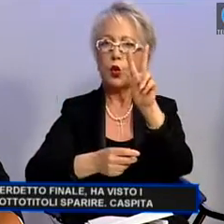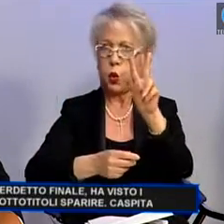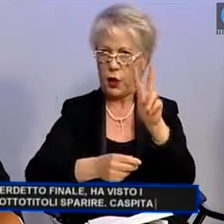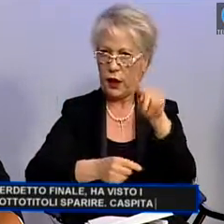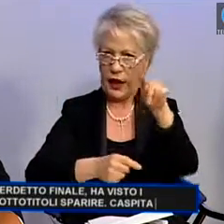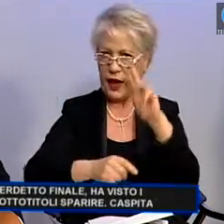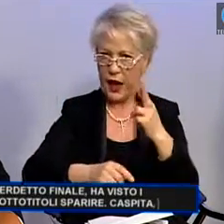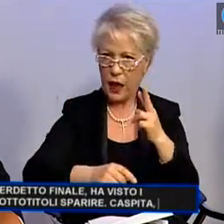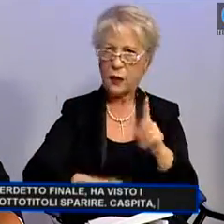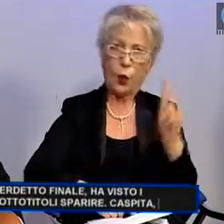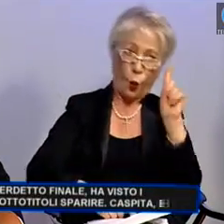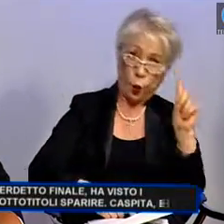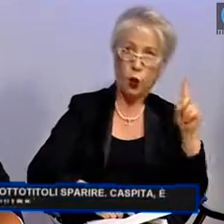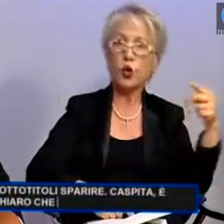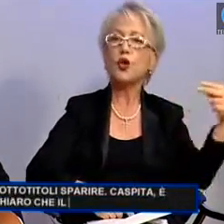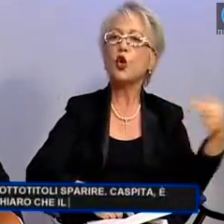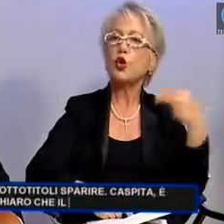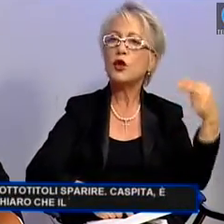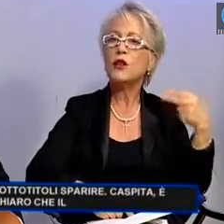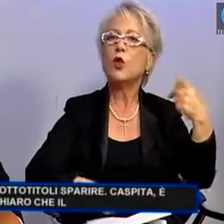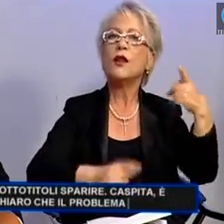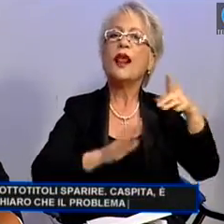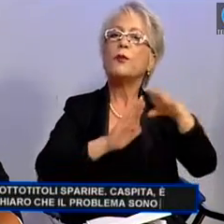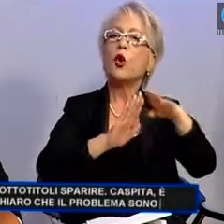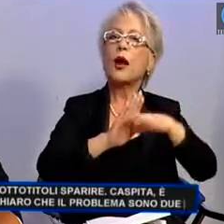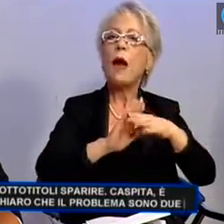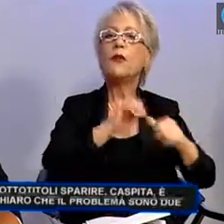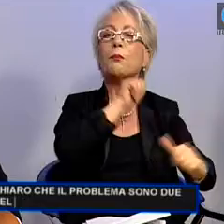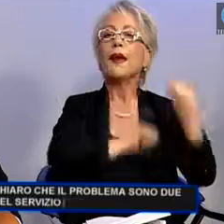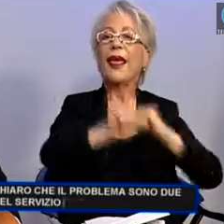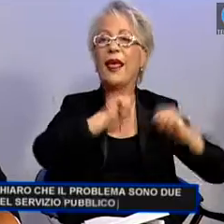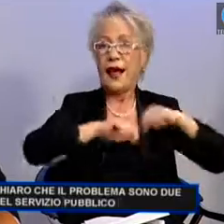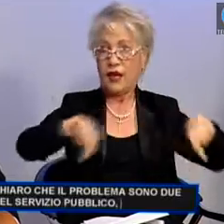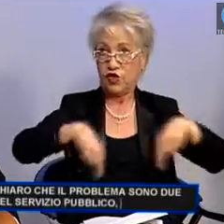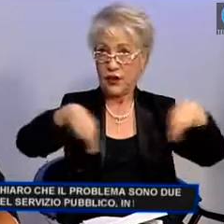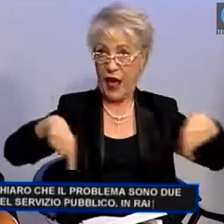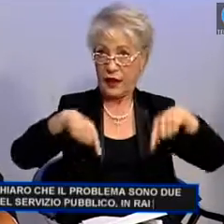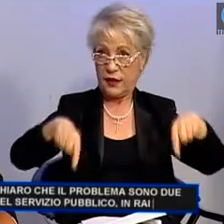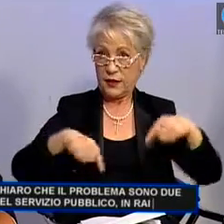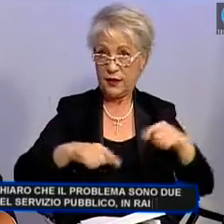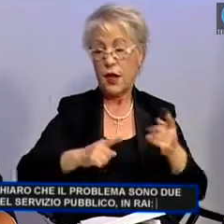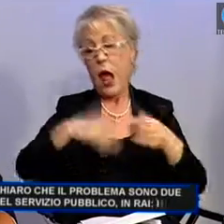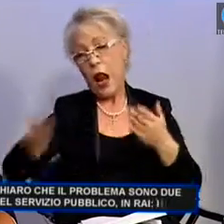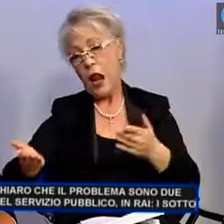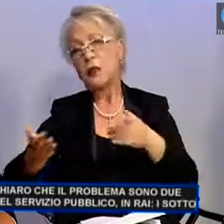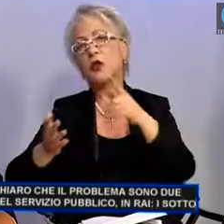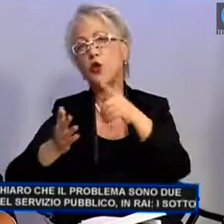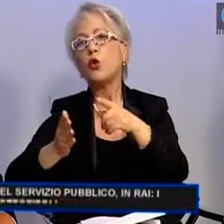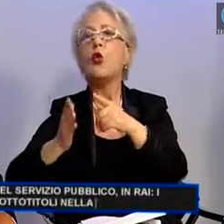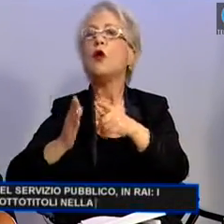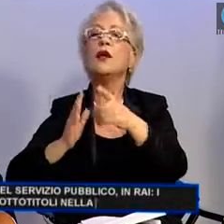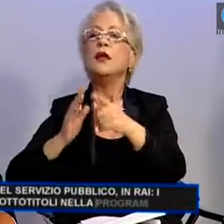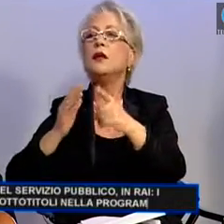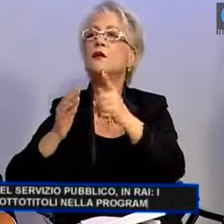è chiaro che il problema sono i due, nel servizio pubblico, nella RAI. I sottotitoli nella programmazione pre